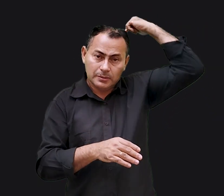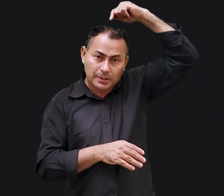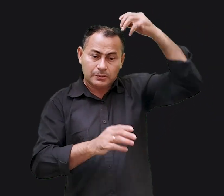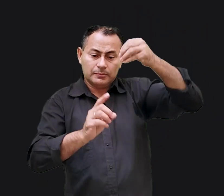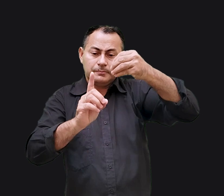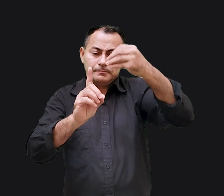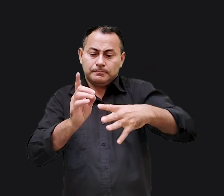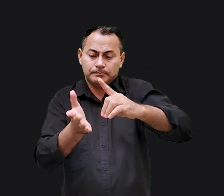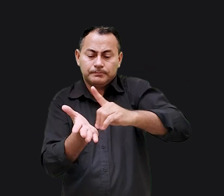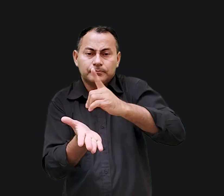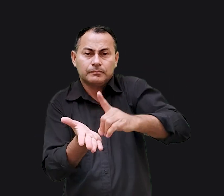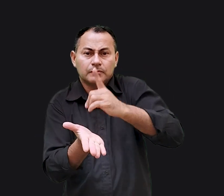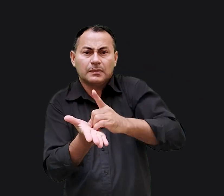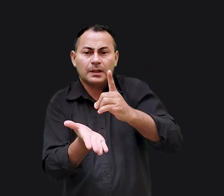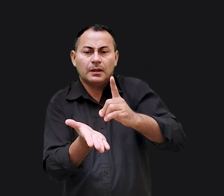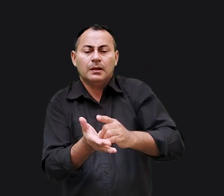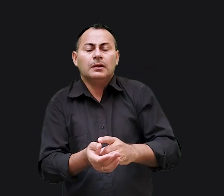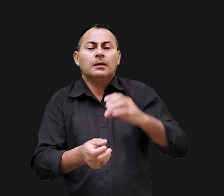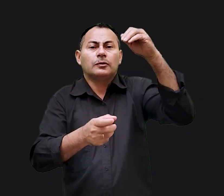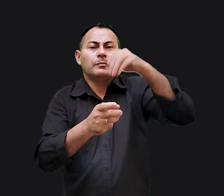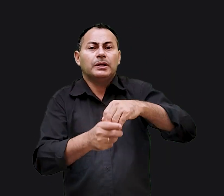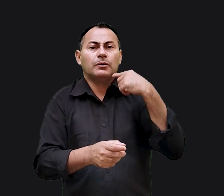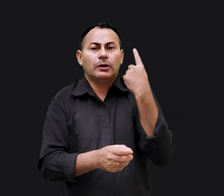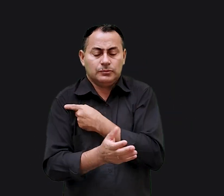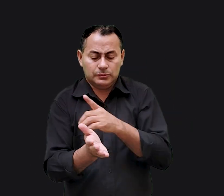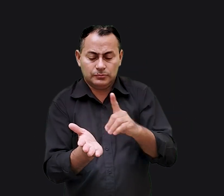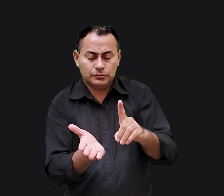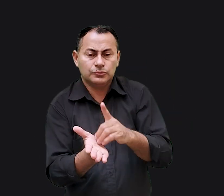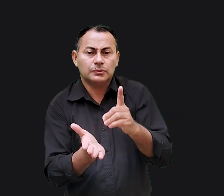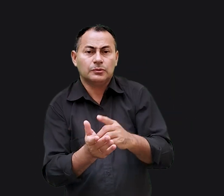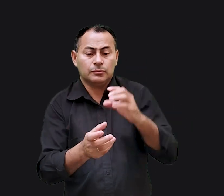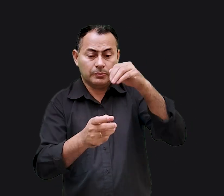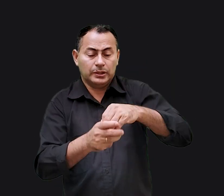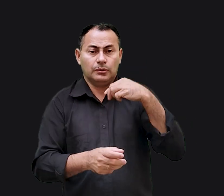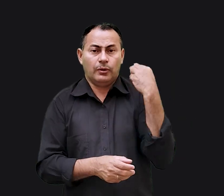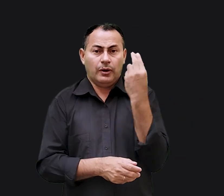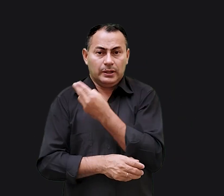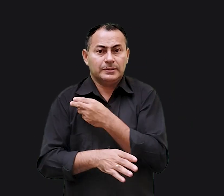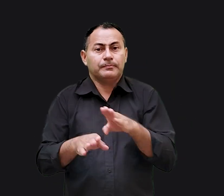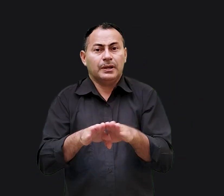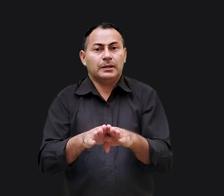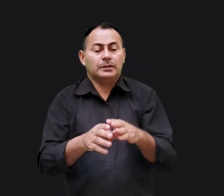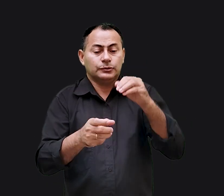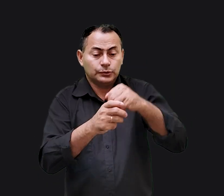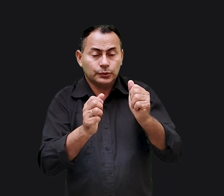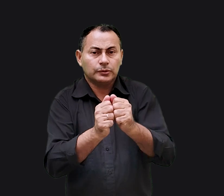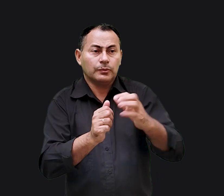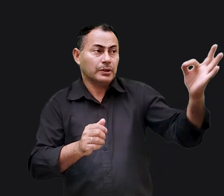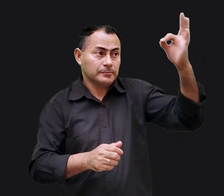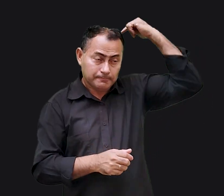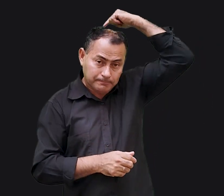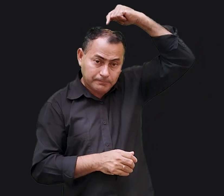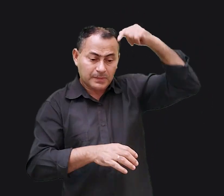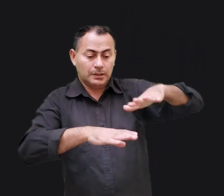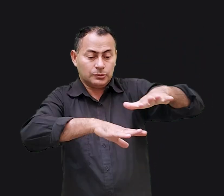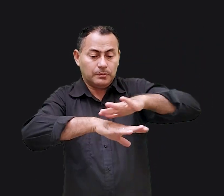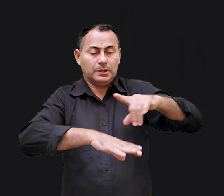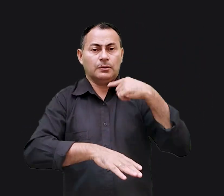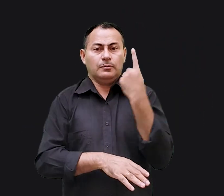também é descrito como estando no meio de nós ou no nosso meio. Mas o Espírito Santo também é descrito como estando sobre nós.